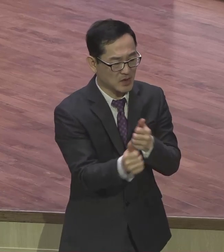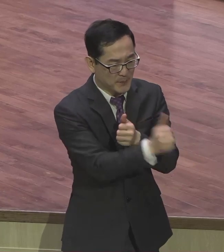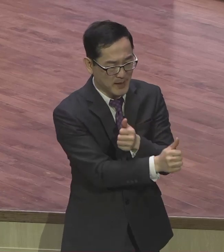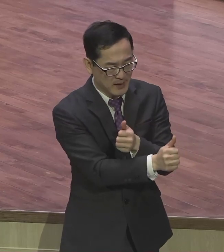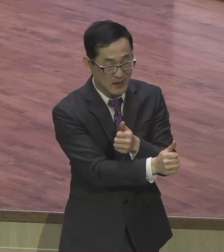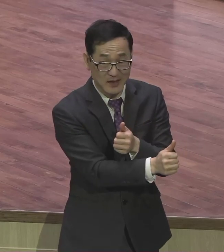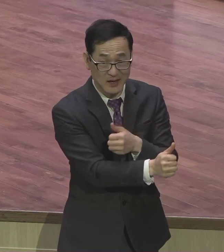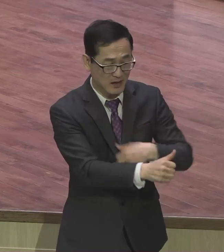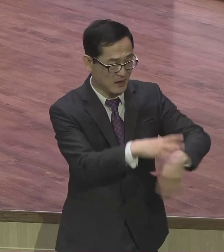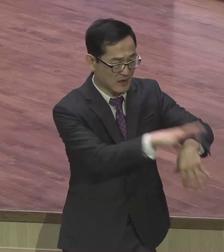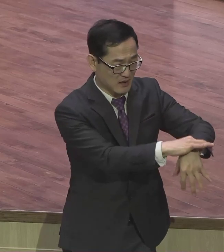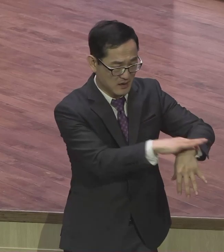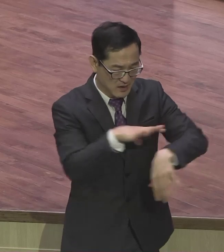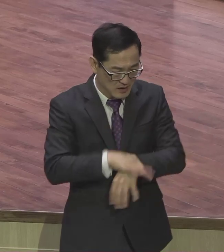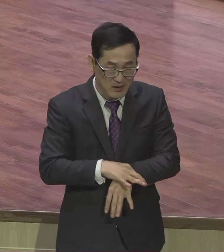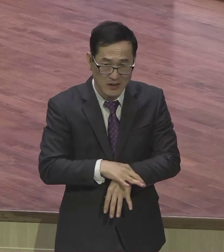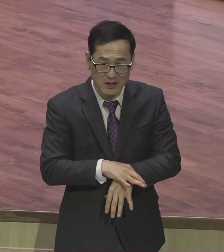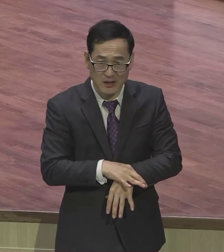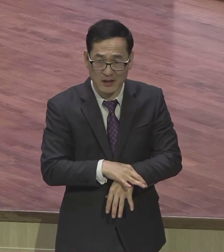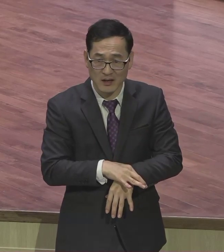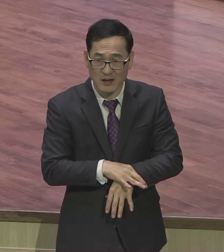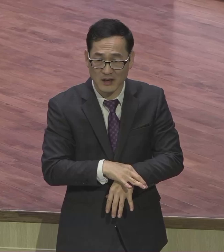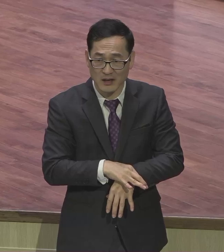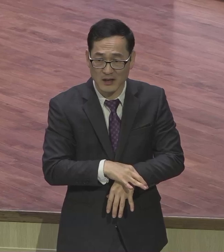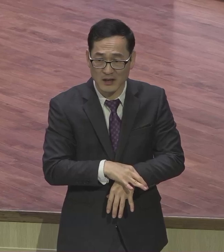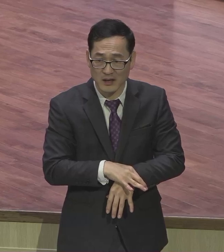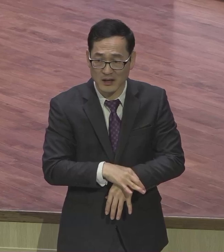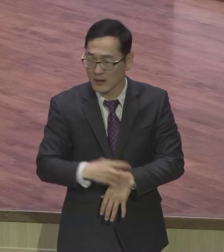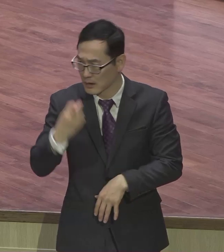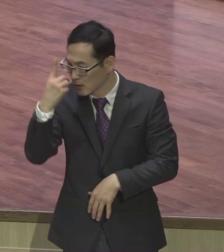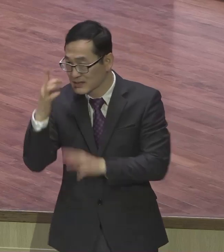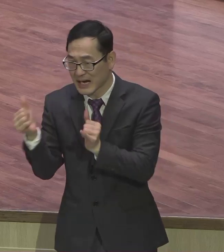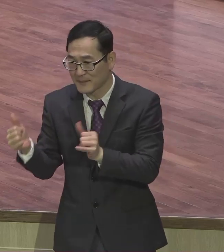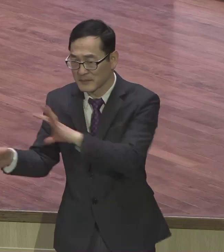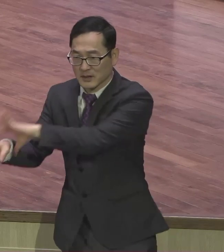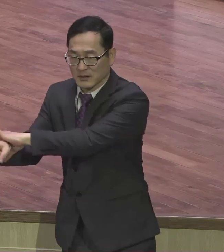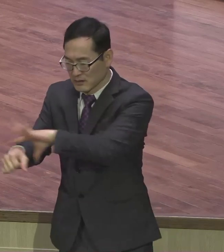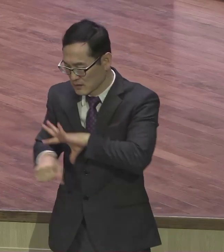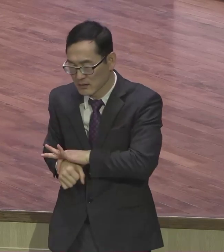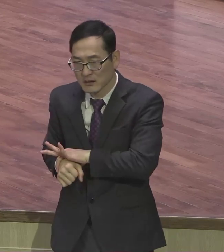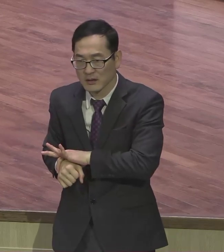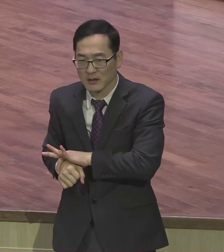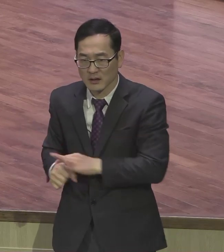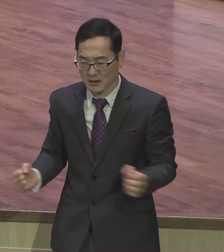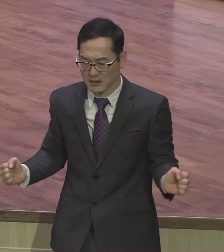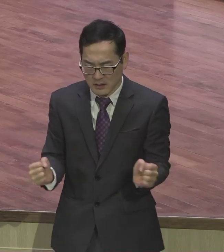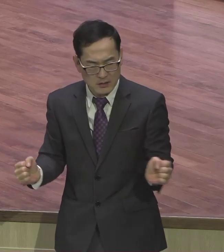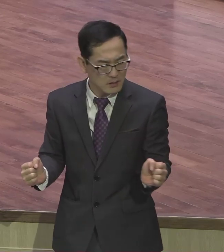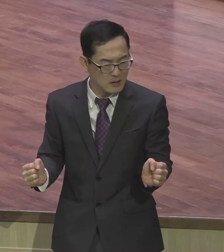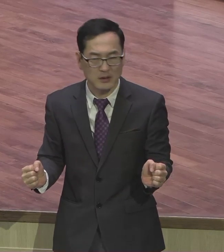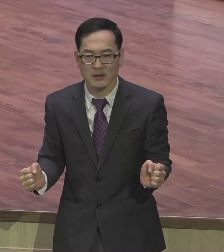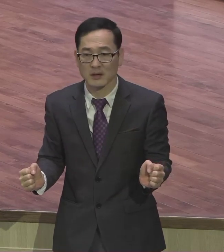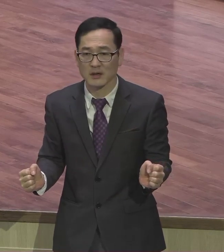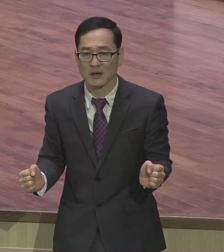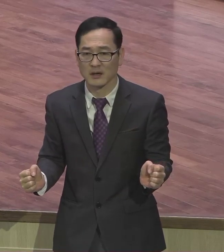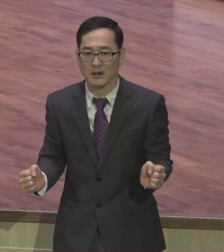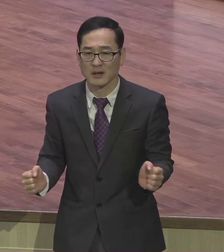있는 이 중범자 사형수 이런 지금 투옥된 상태에 갇혀서 재판을 기다리고